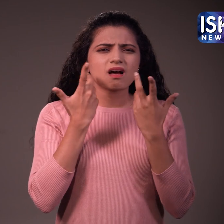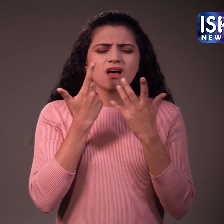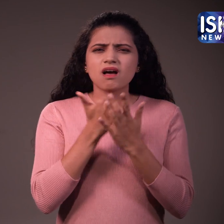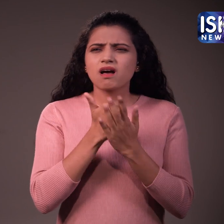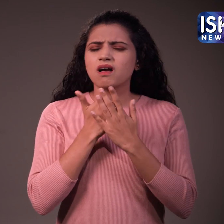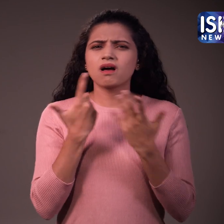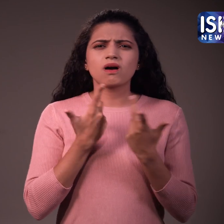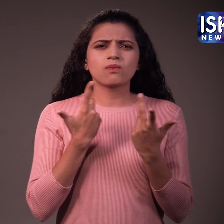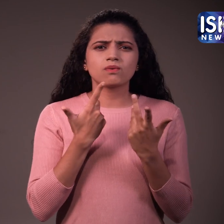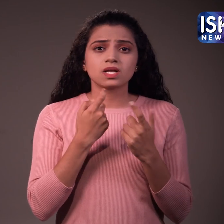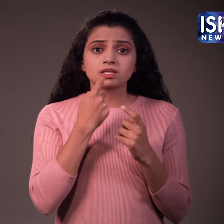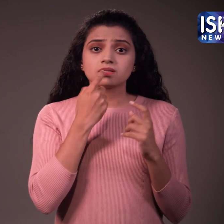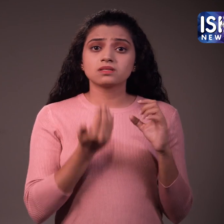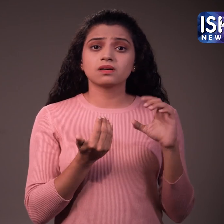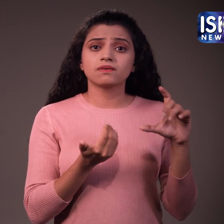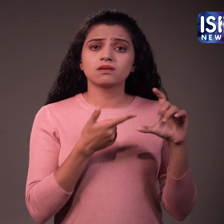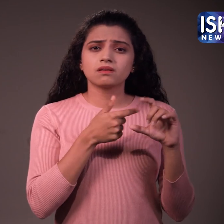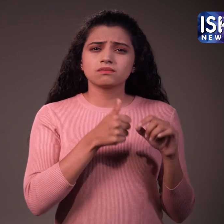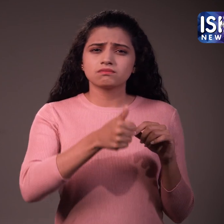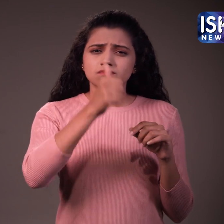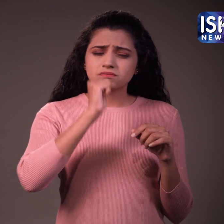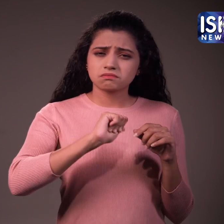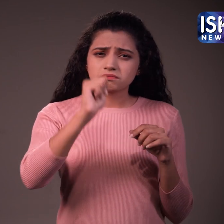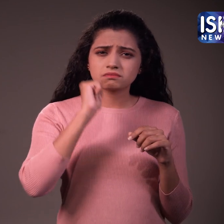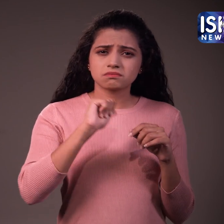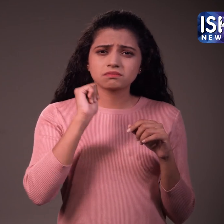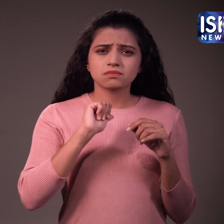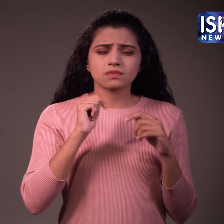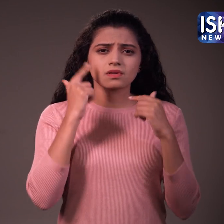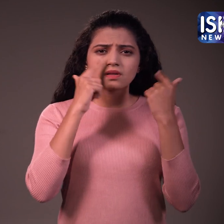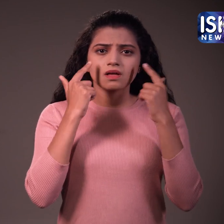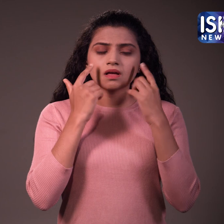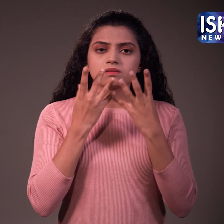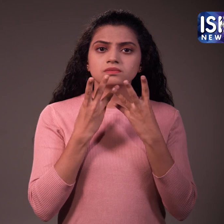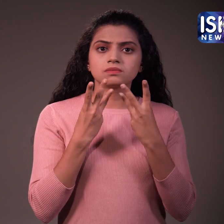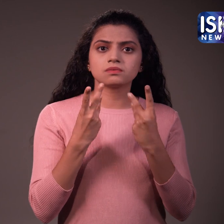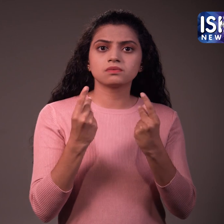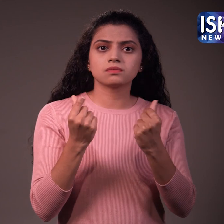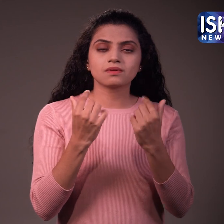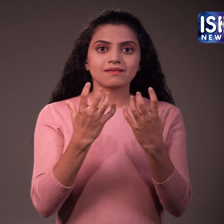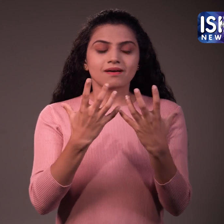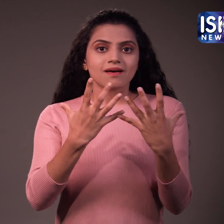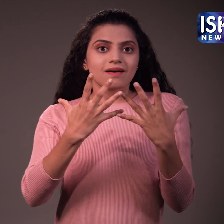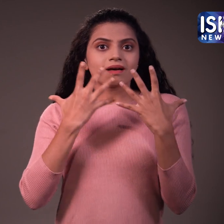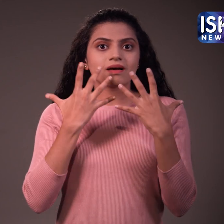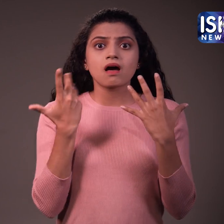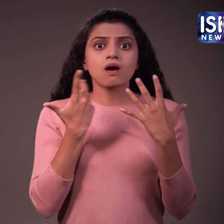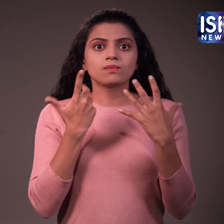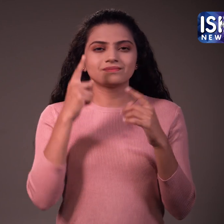चांदी के गिलास का पानी पीने से जूरियां दूर होती है और थ्वचा में निखा राता है ये